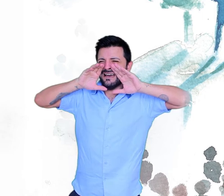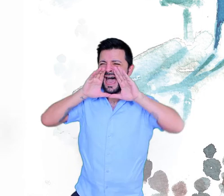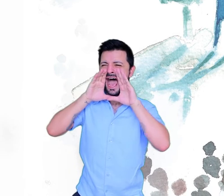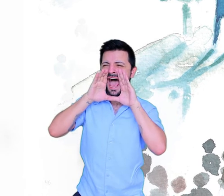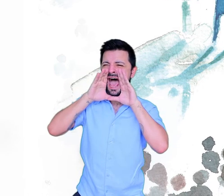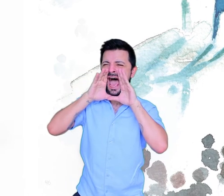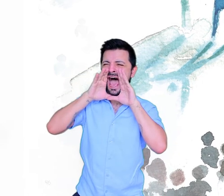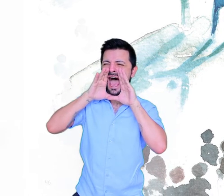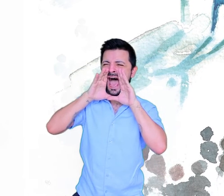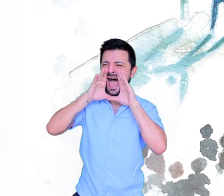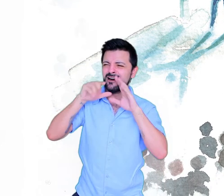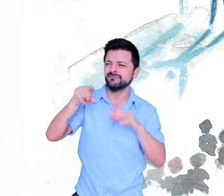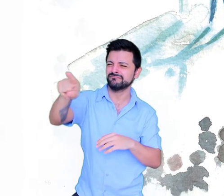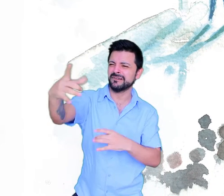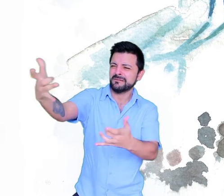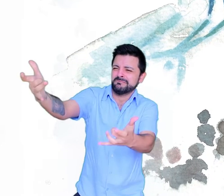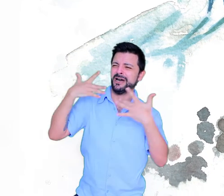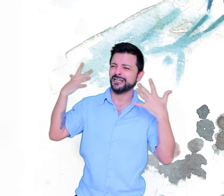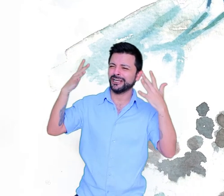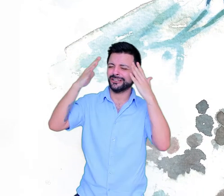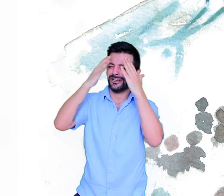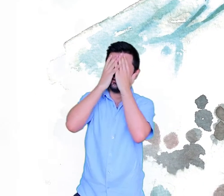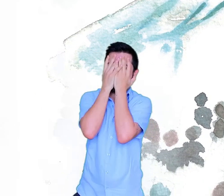A falta traiçoeira que você me faz